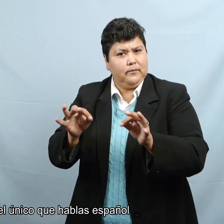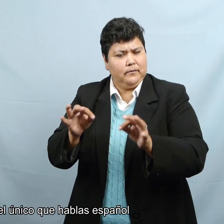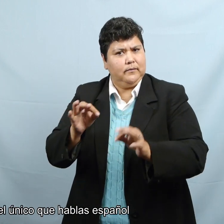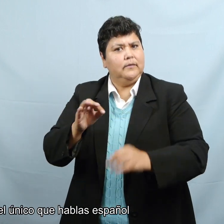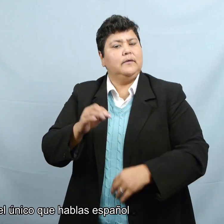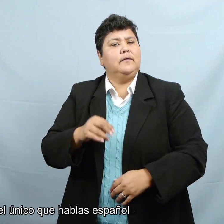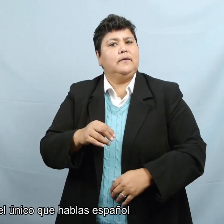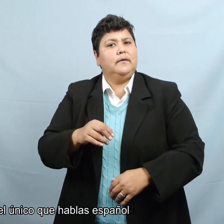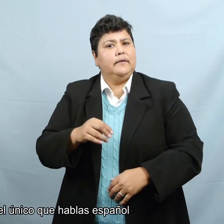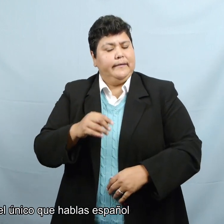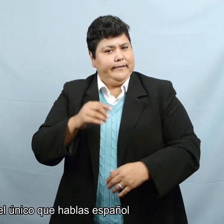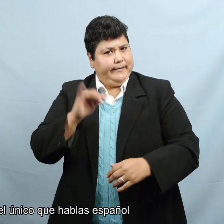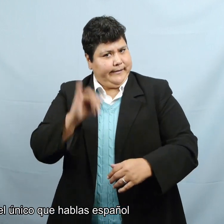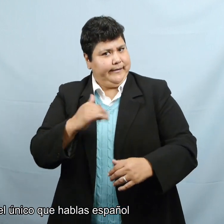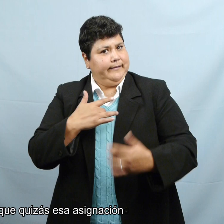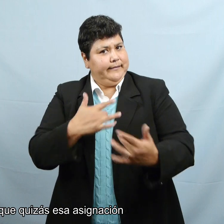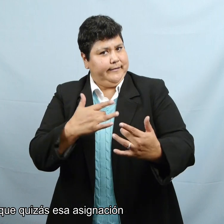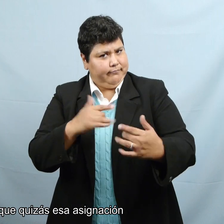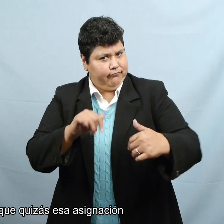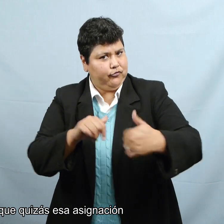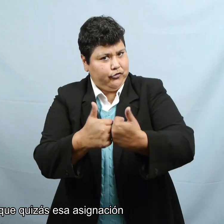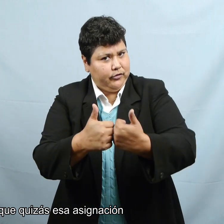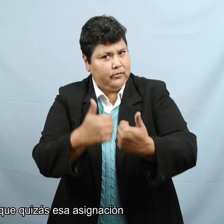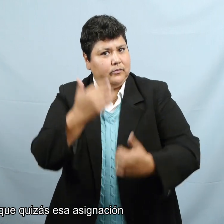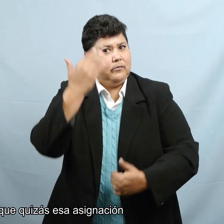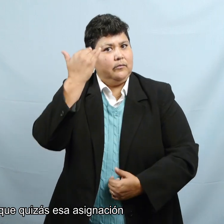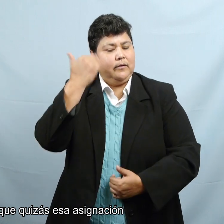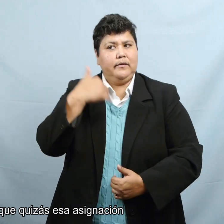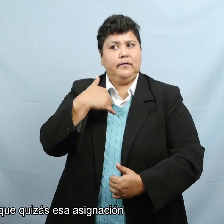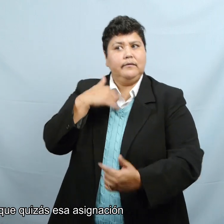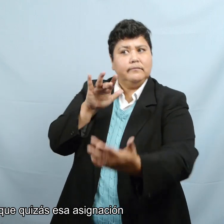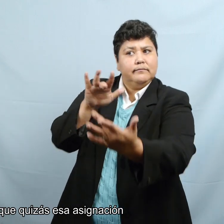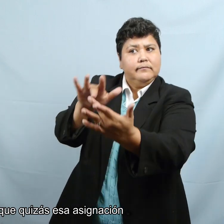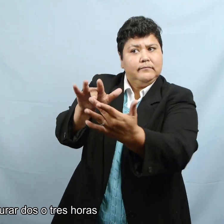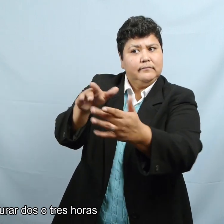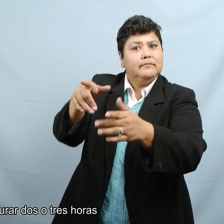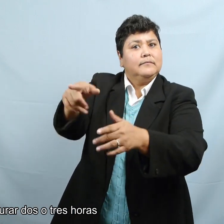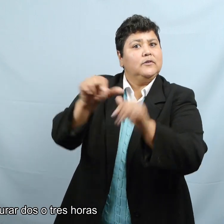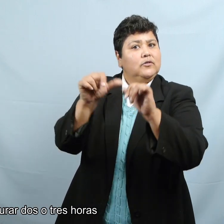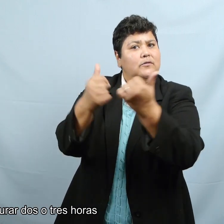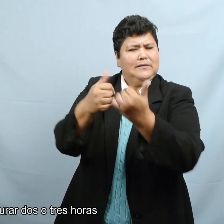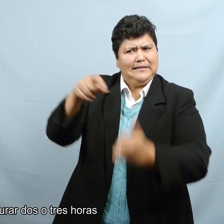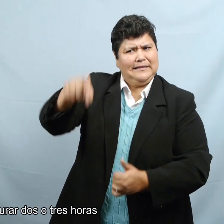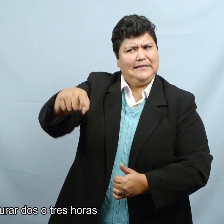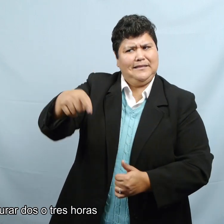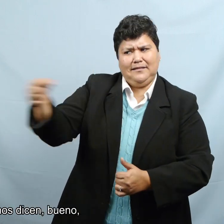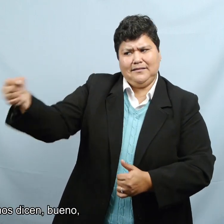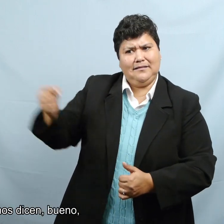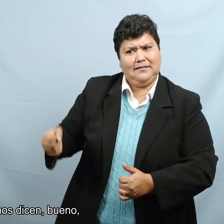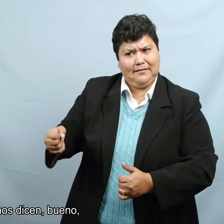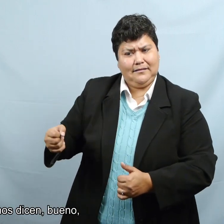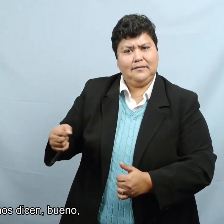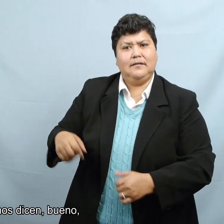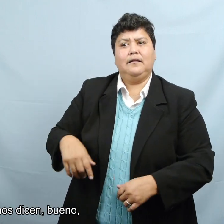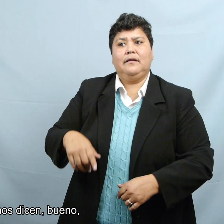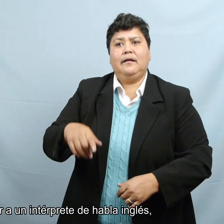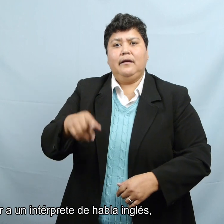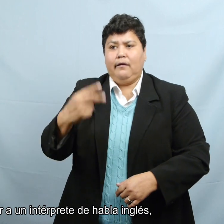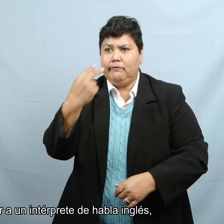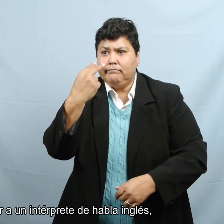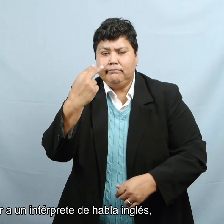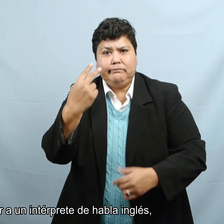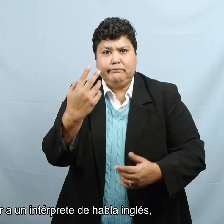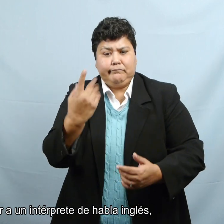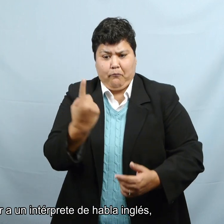bueno, pero tú eres el único que hablas español. Y sabemos que quizás esa asignación va a durar dos o tres horas. Y nos dicen, bueno, te